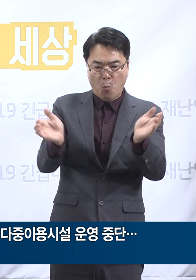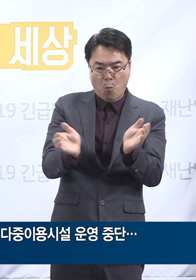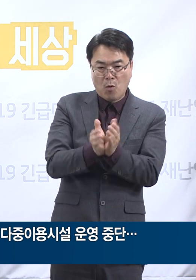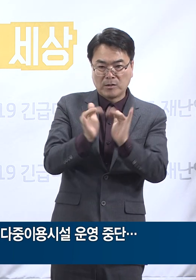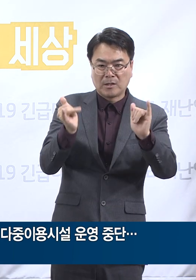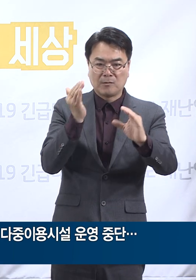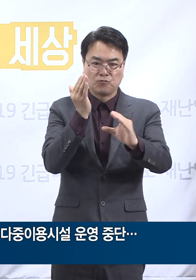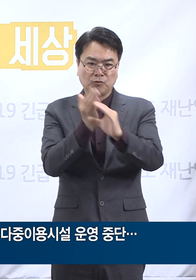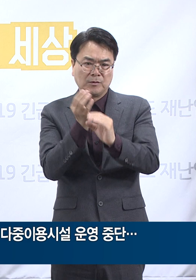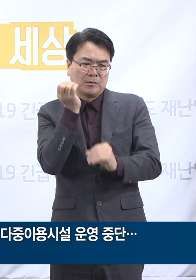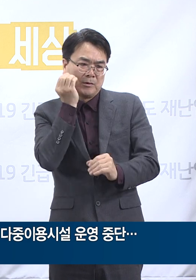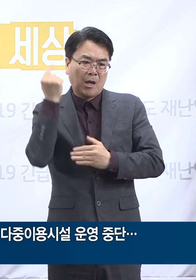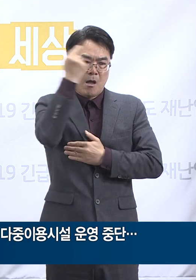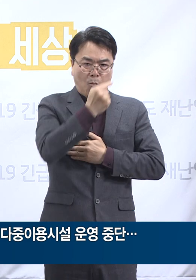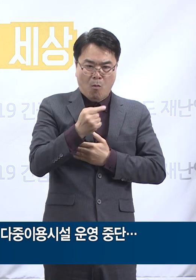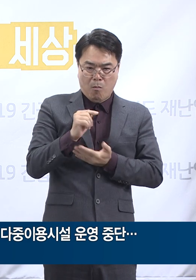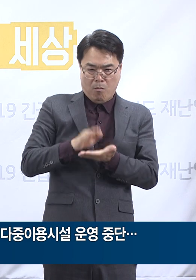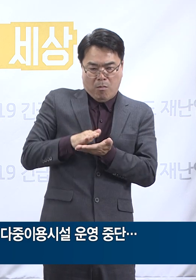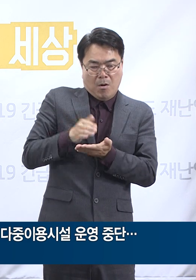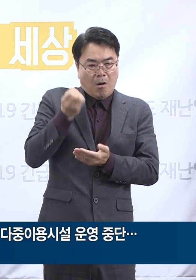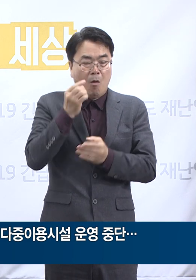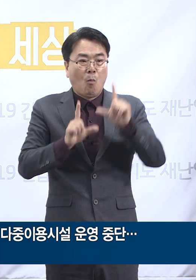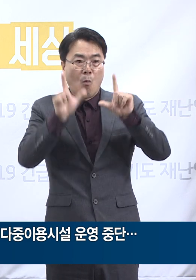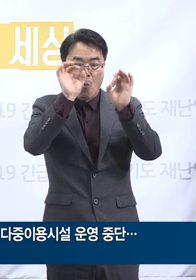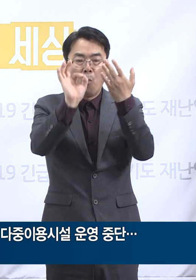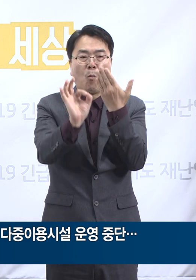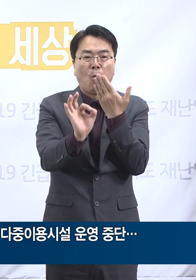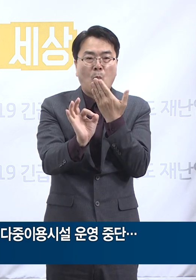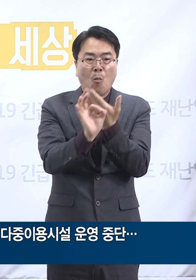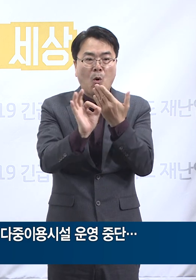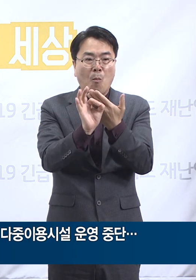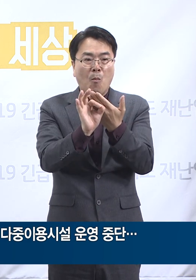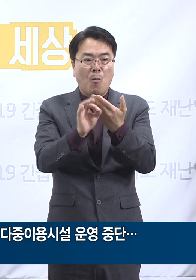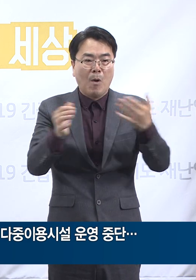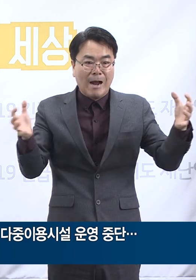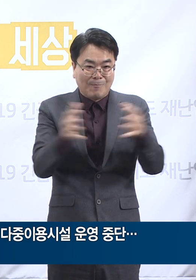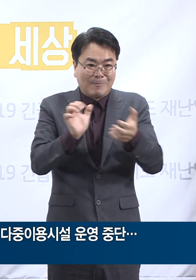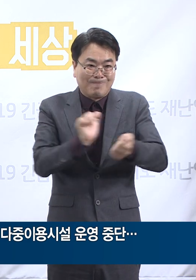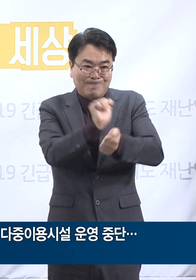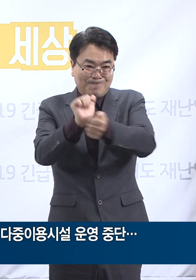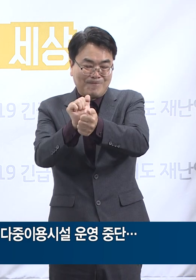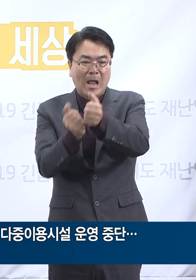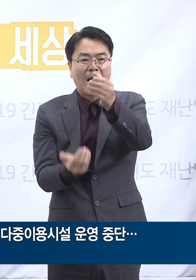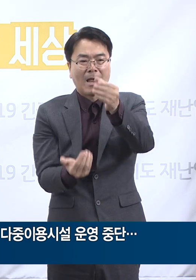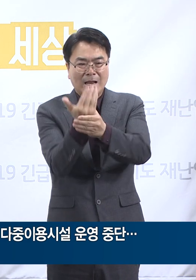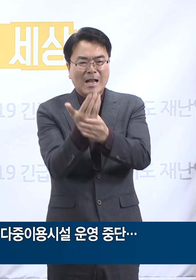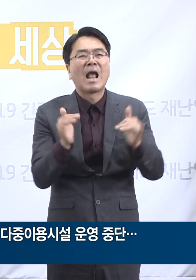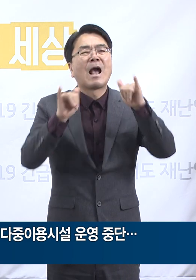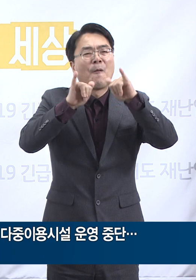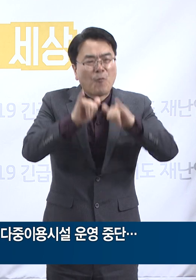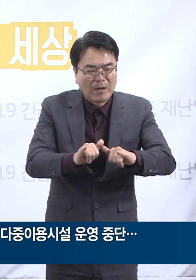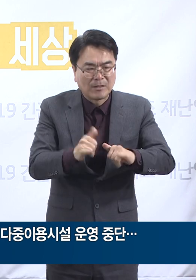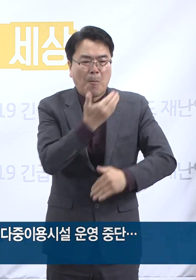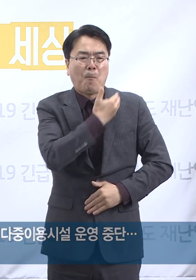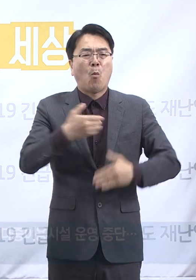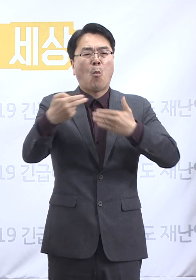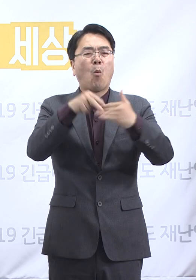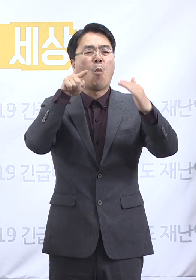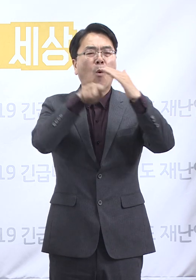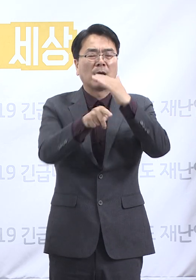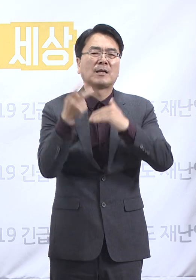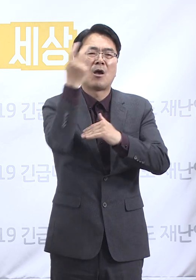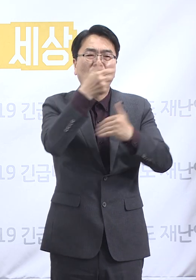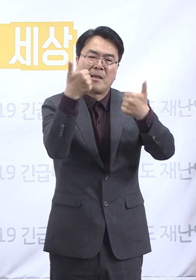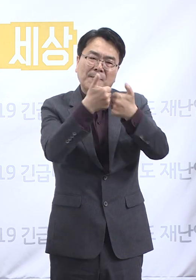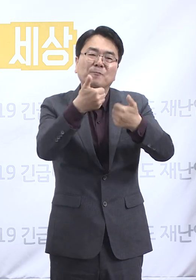중 유증상자가 2명 이상 발생 시 집단 감염 확산에 차등하기 위해 신속히 보건소에서 검사를 받아주실 것을 당부드립니다.